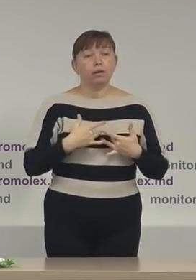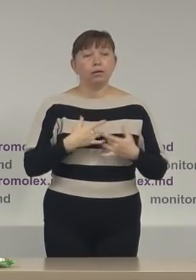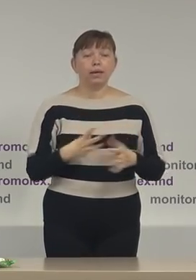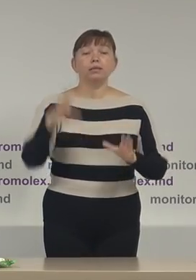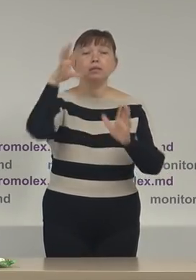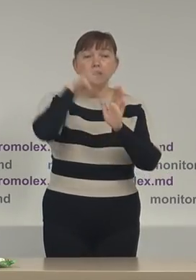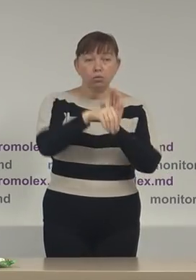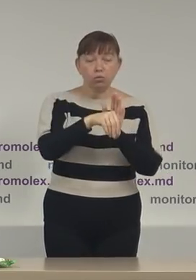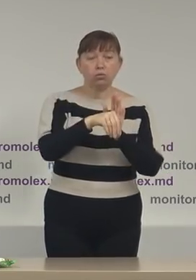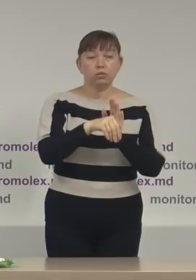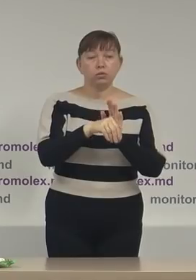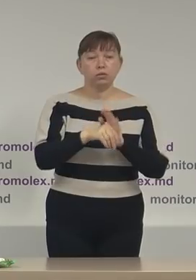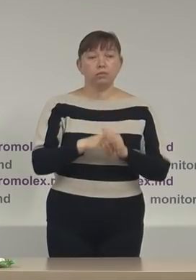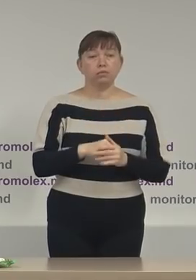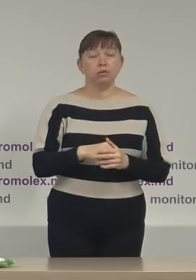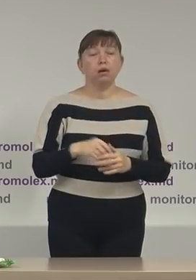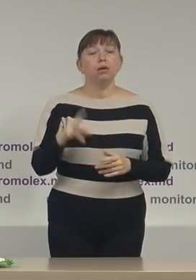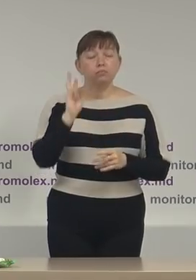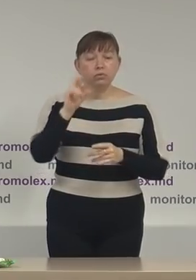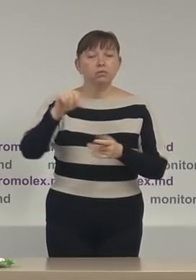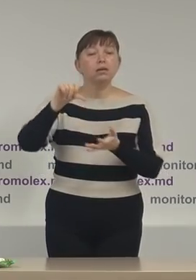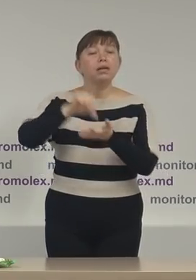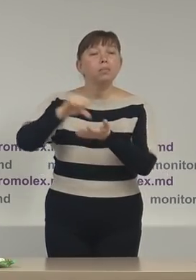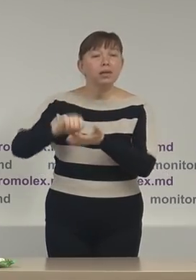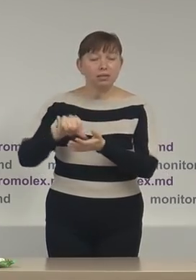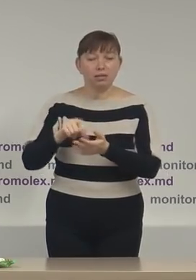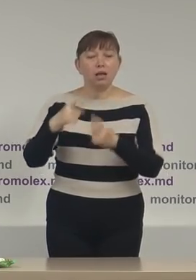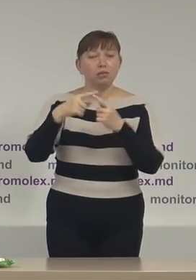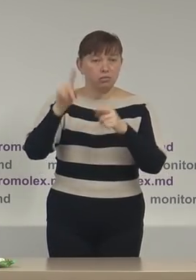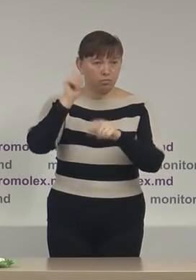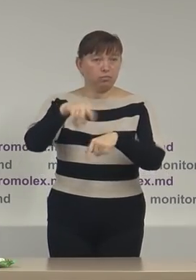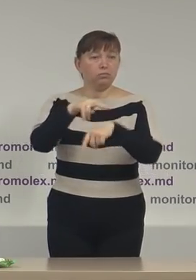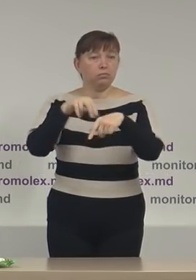inclusiv fiind intimitați de reprezentanții organelor de drept